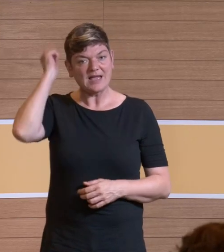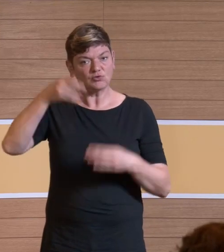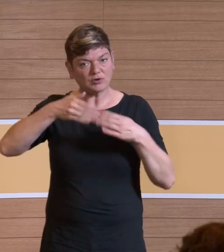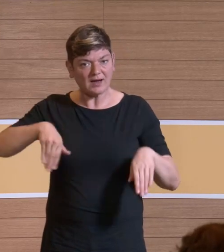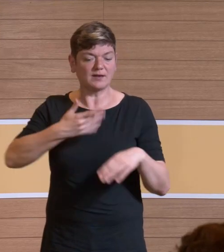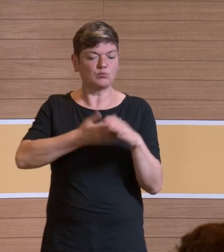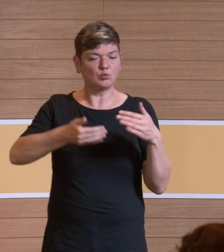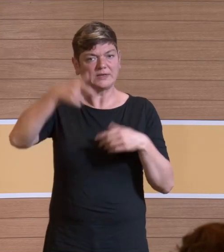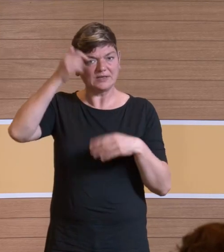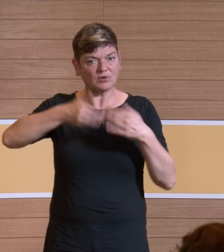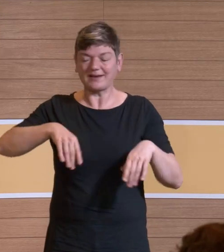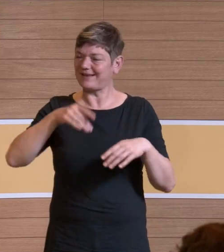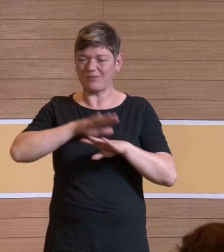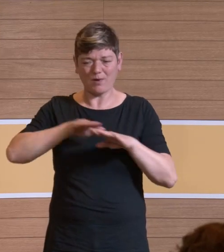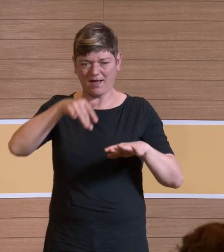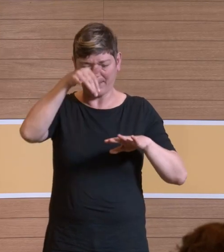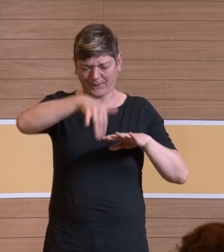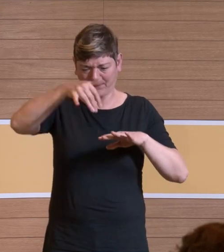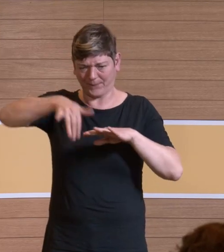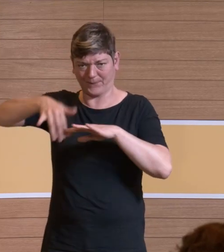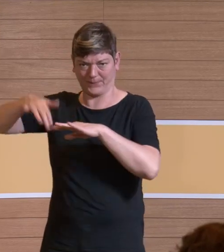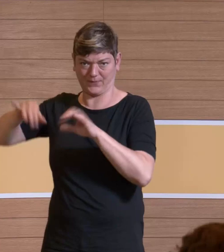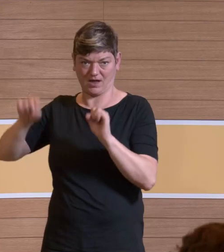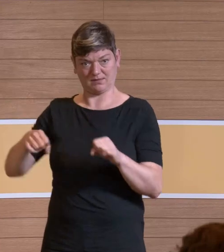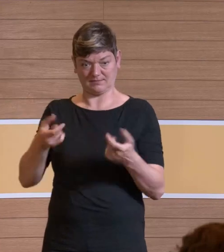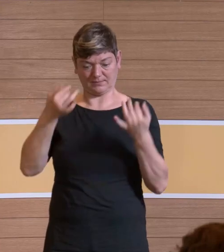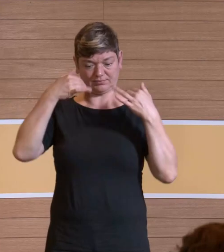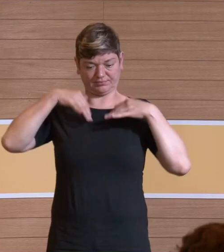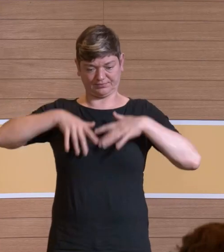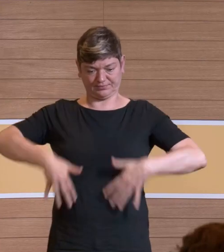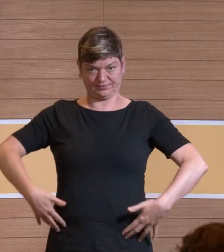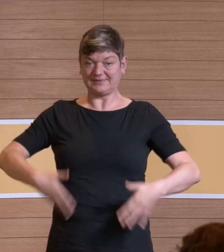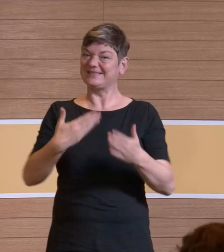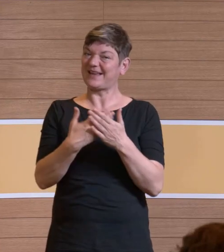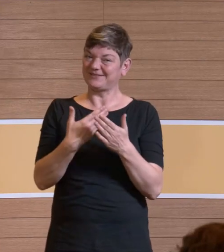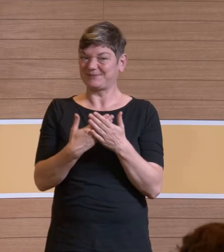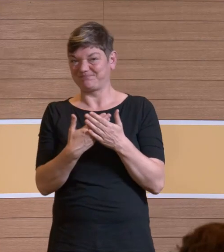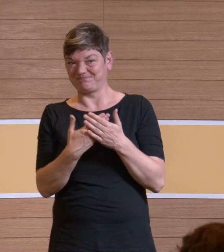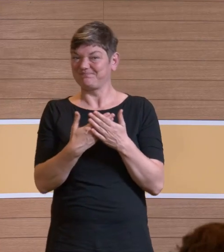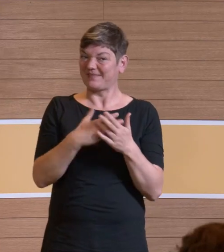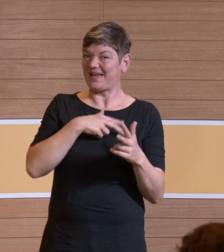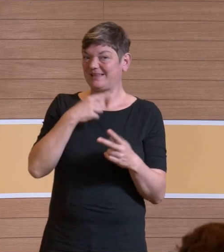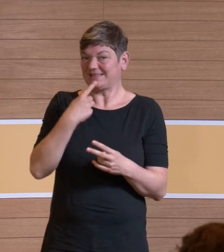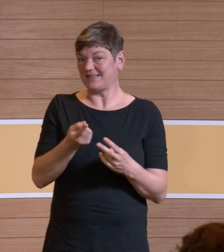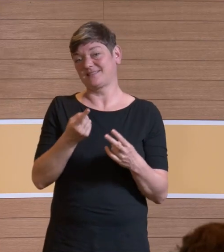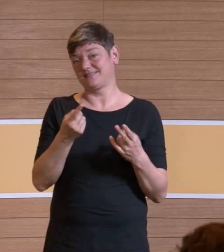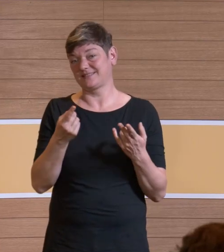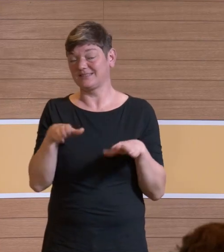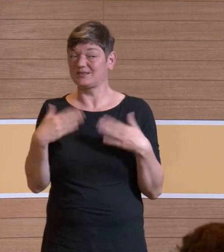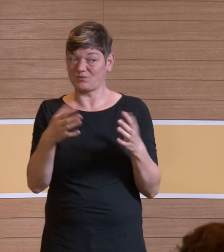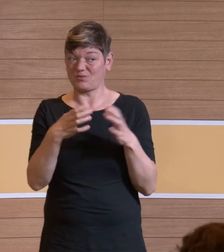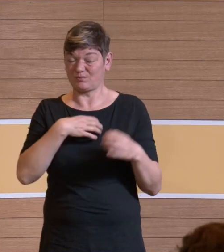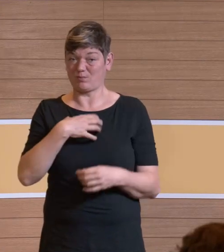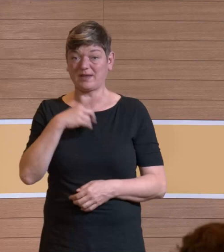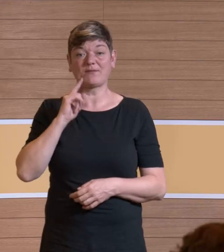Blut-Hirnschranke.-Hirnschranke, das ist ein anderes, aber also von daher, das ist eigentlich das große Problem, wie Frau